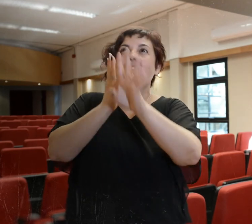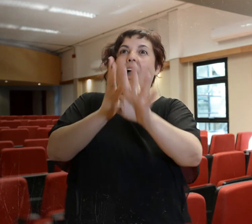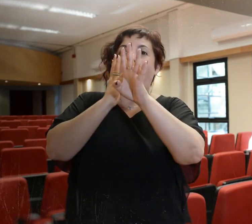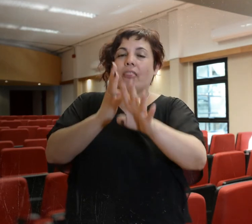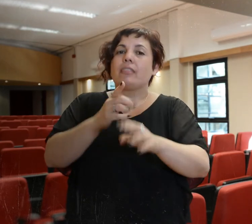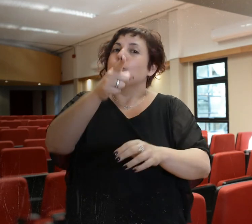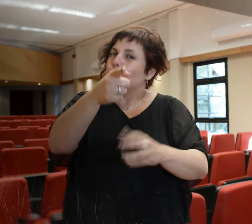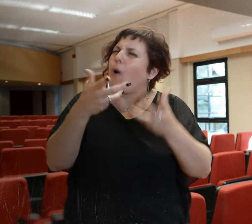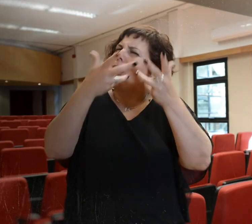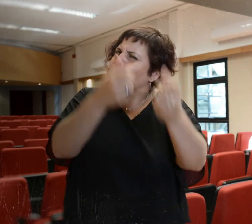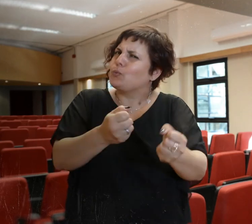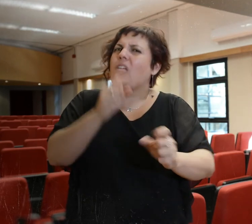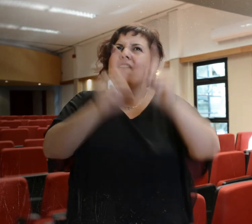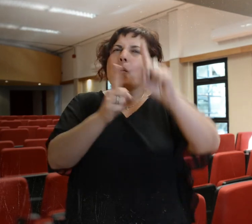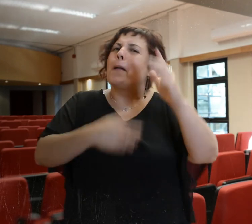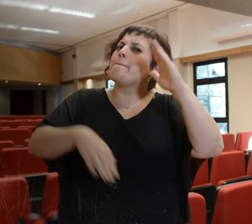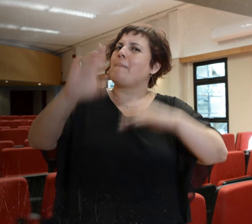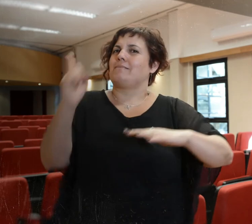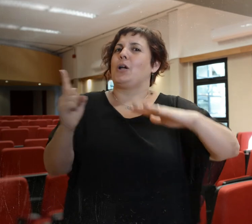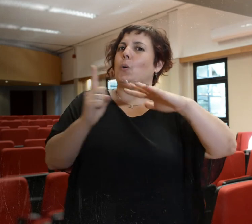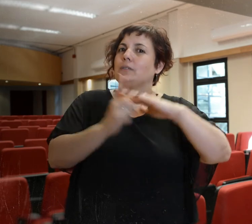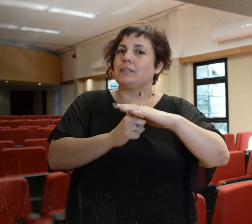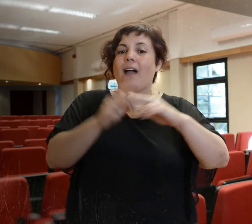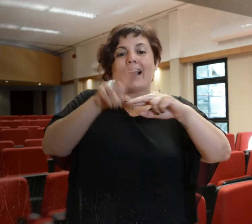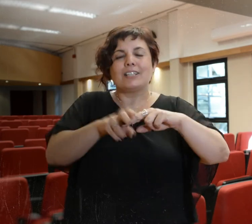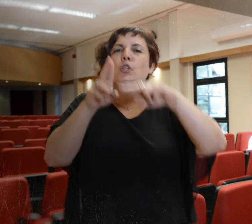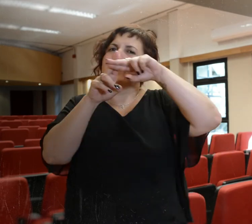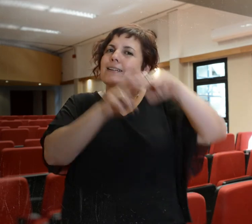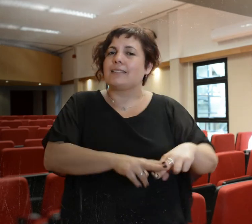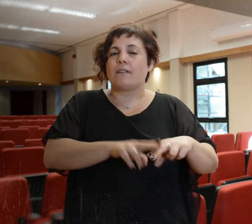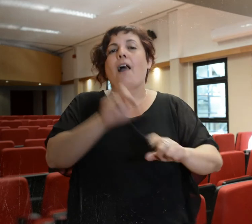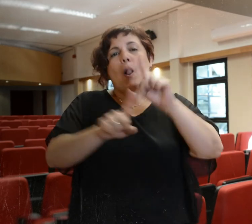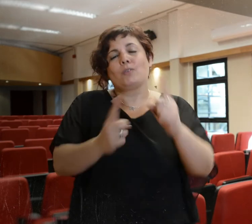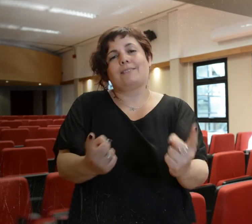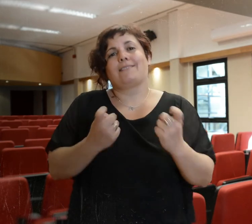Ayuda a que la facultad sea más inclusiva. Reserva estos asientos para quienes lo necesiten.